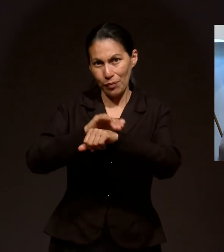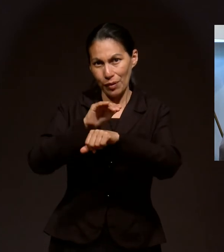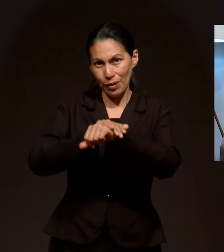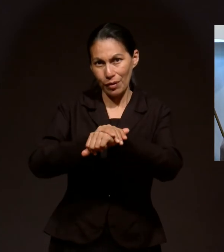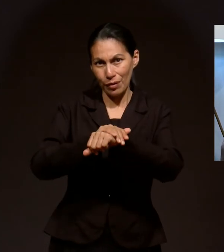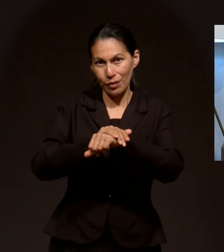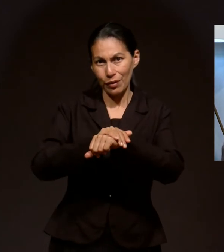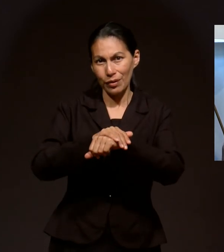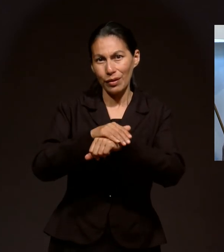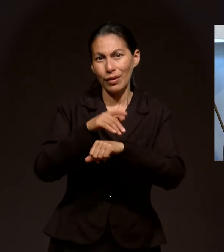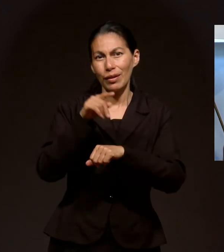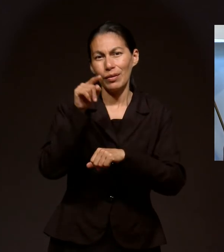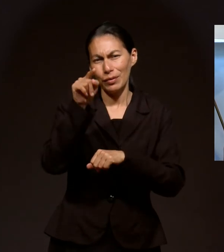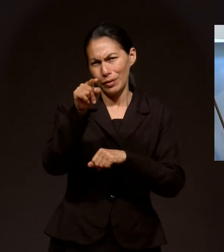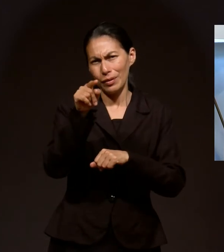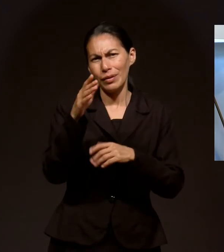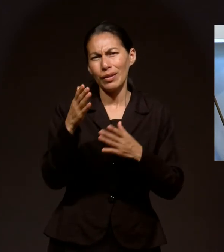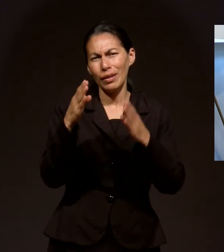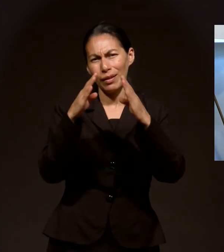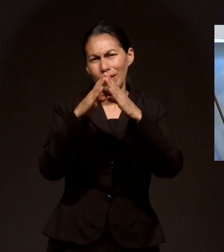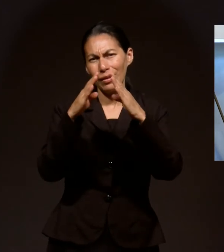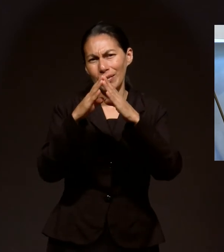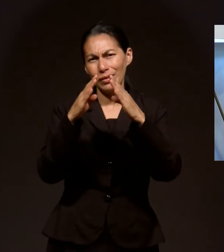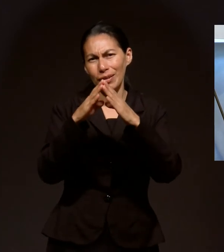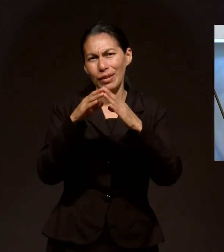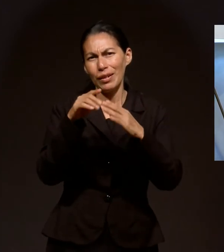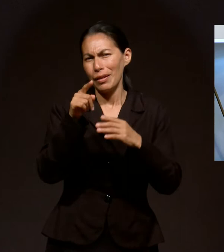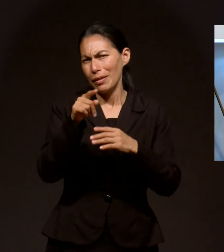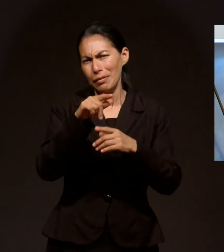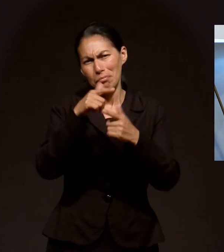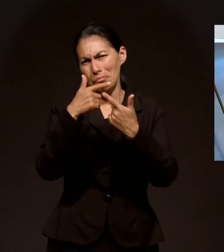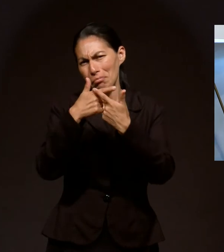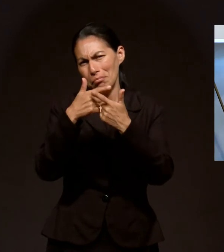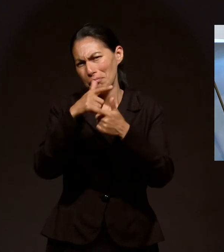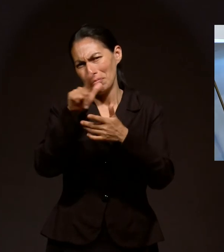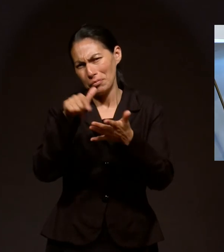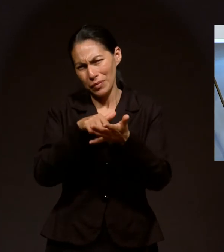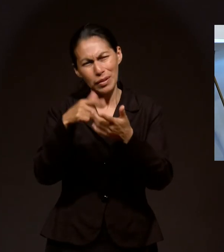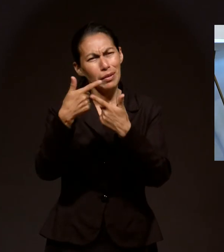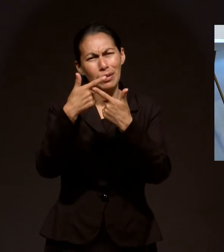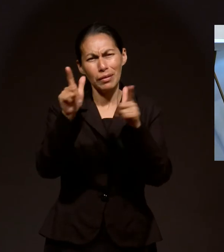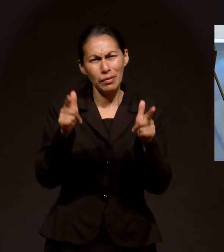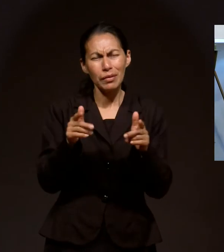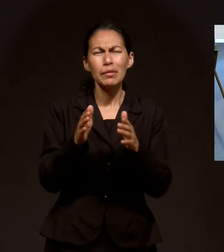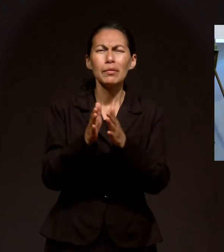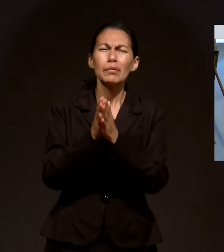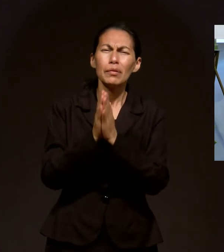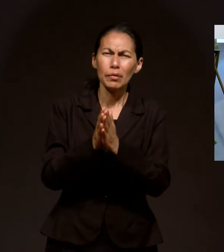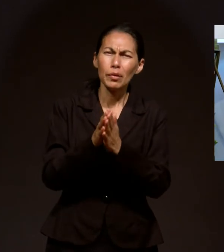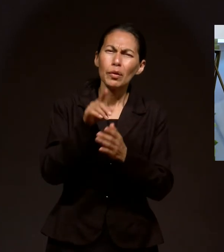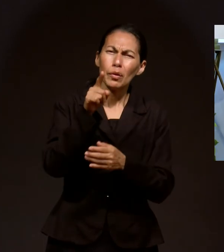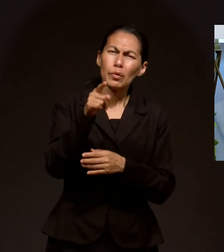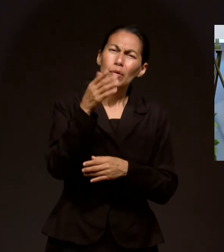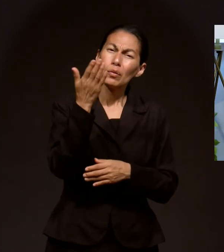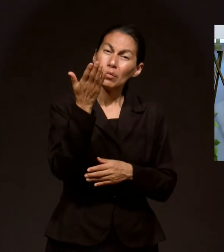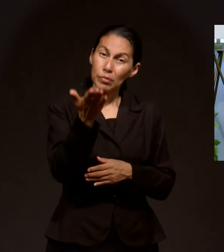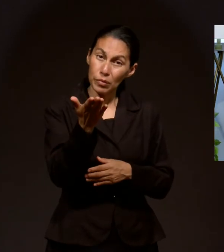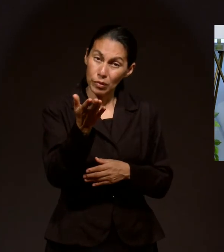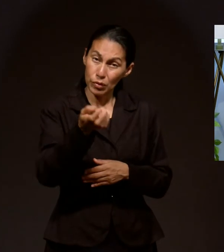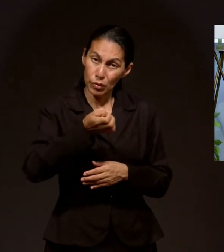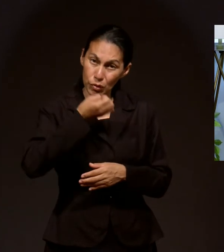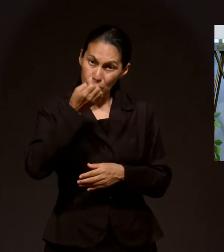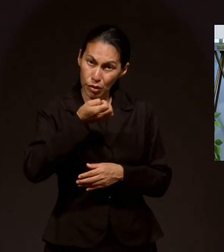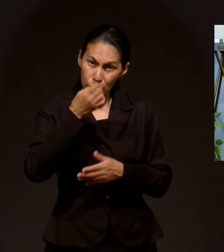nuestros amigos que están allá en sus casitas o en el lugar donde te encuentres, para que